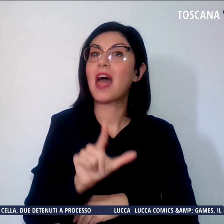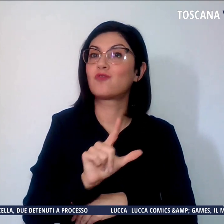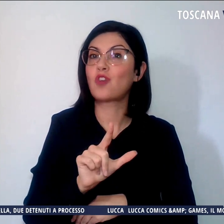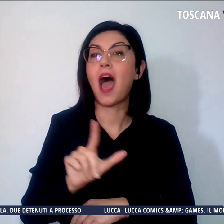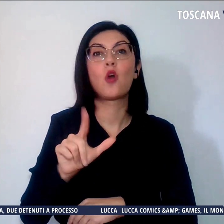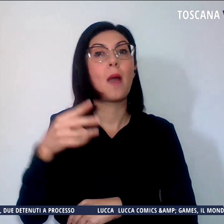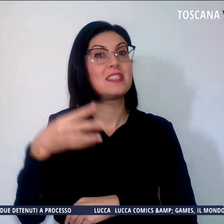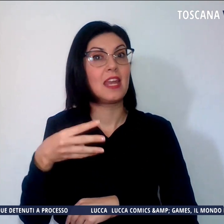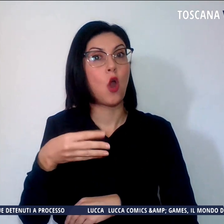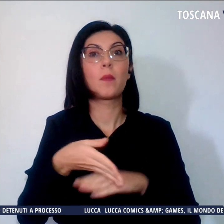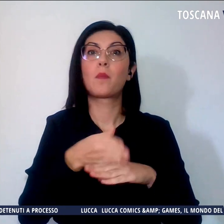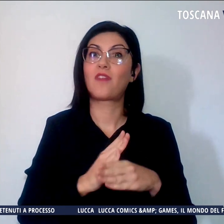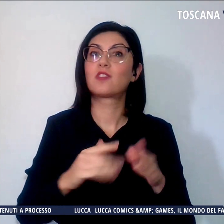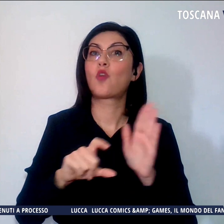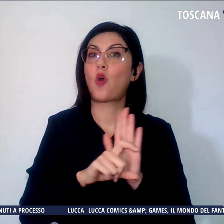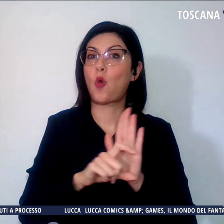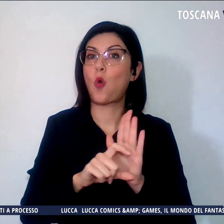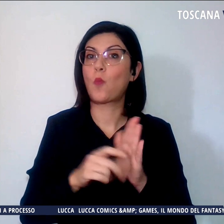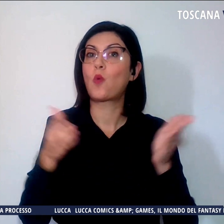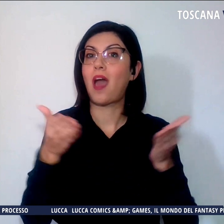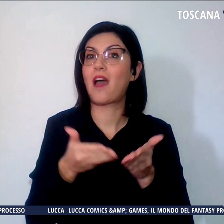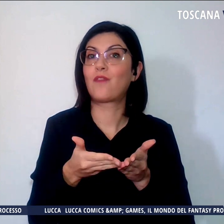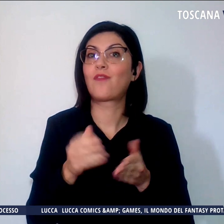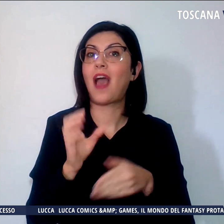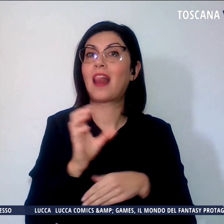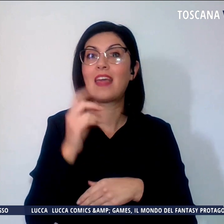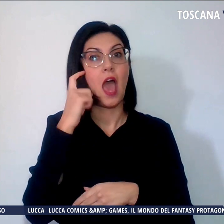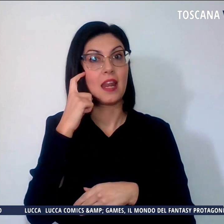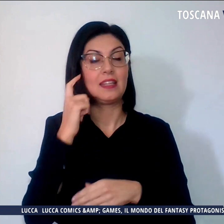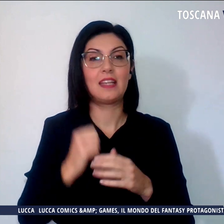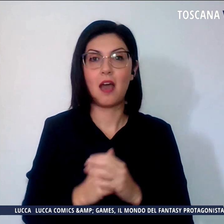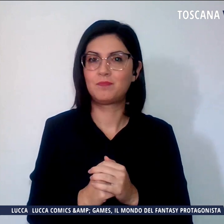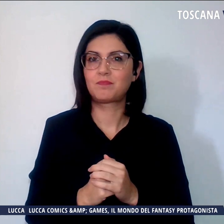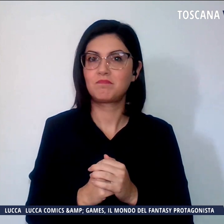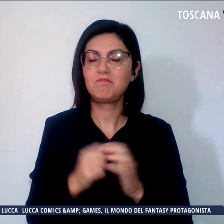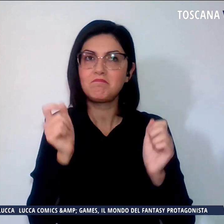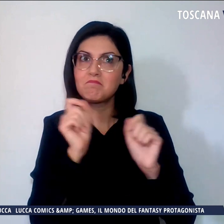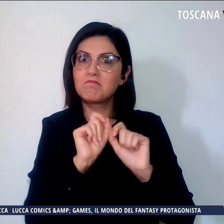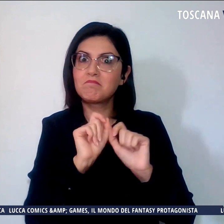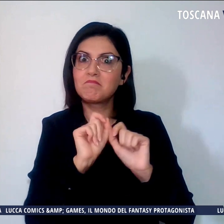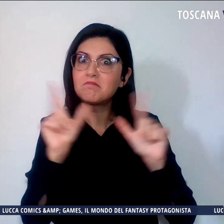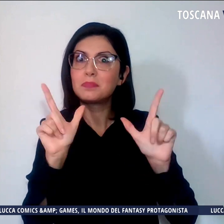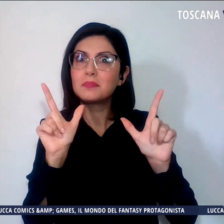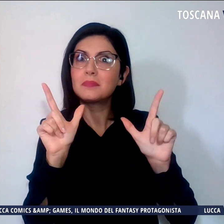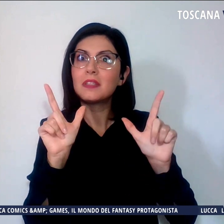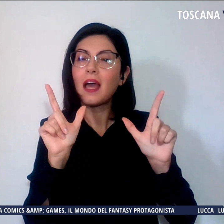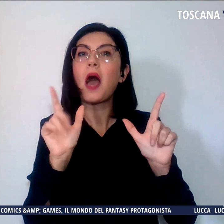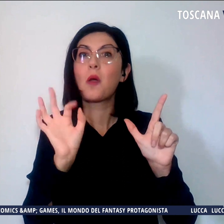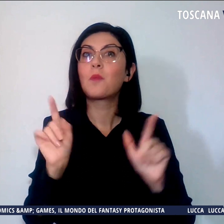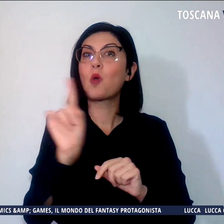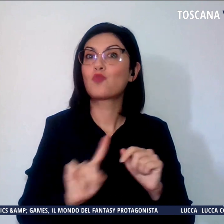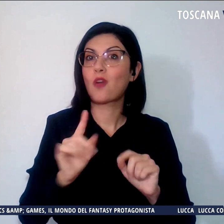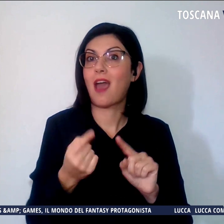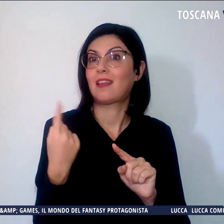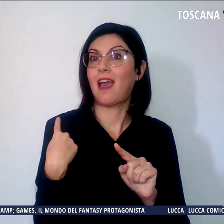del comune della Valdichiana Aretina. Tra incredulità e stupore, nella giornata di ieri, ha